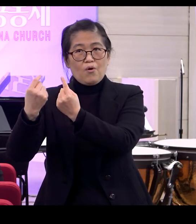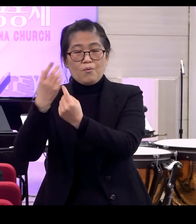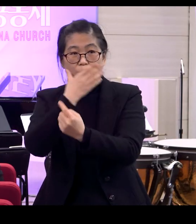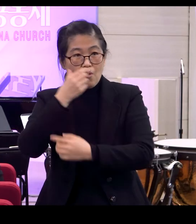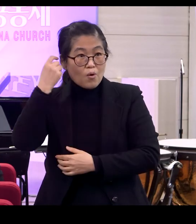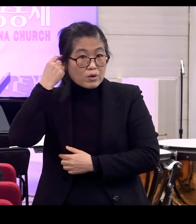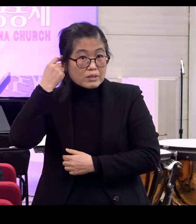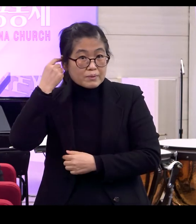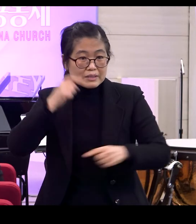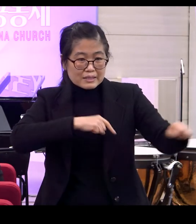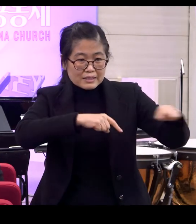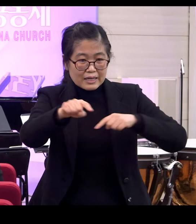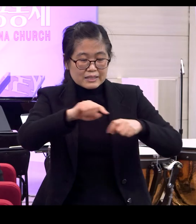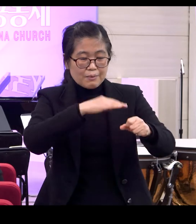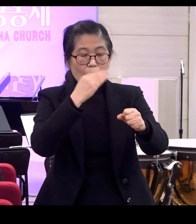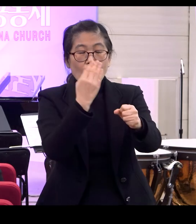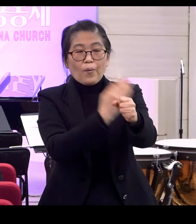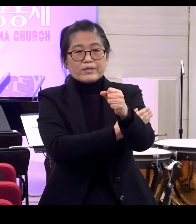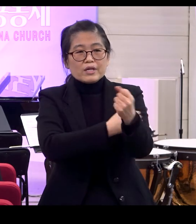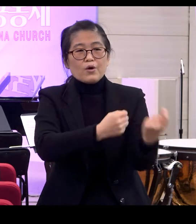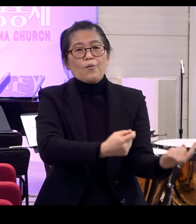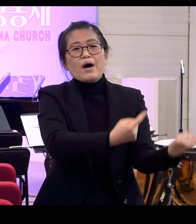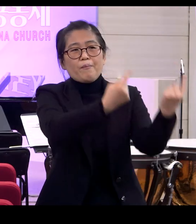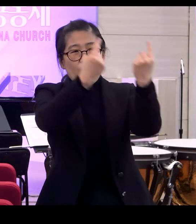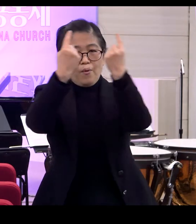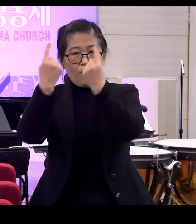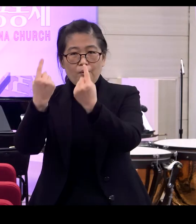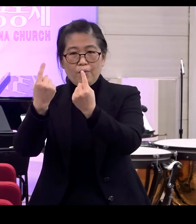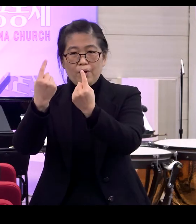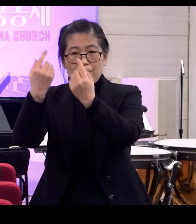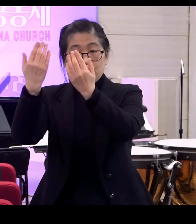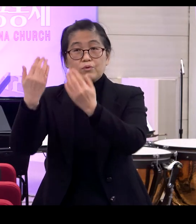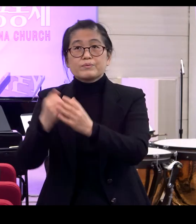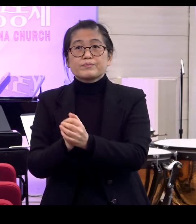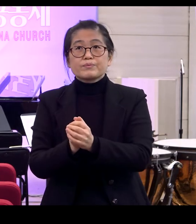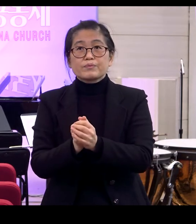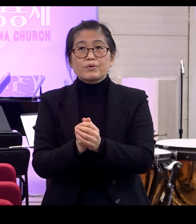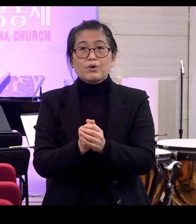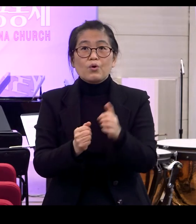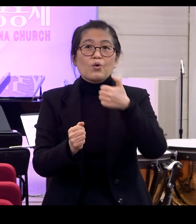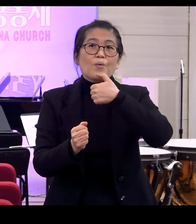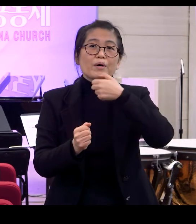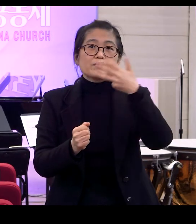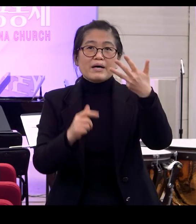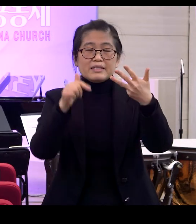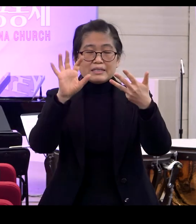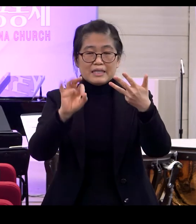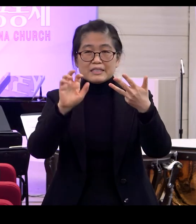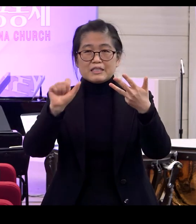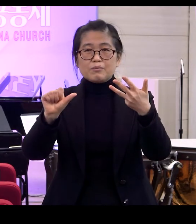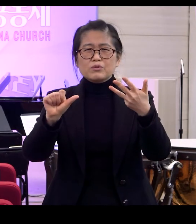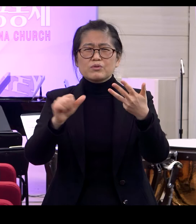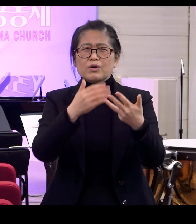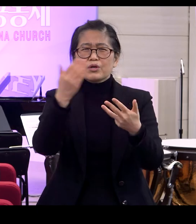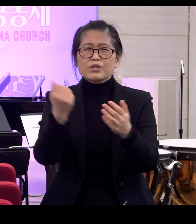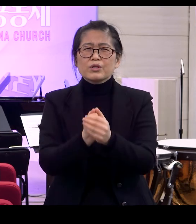복음은 이 다스림의 권세를 회복시켜주는 거예요 그래서 말이죠 로마서 8장 15절 너희는 다시 무서워하는